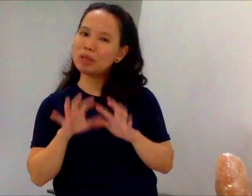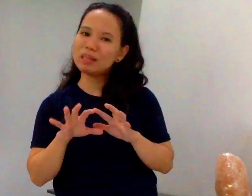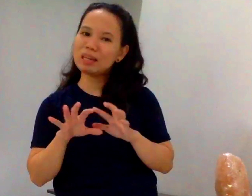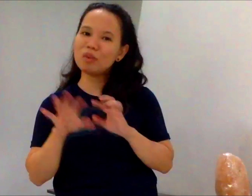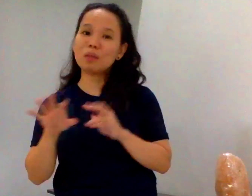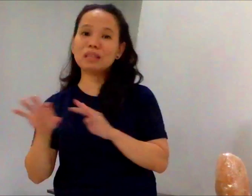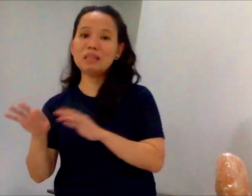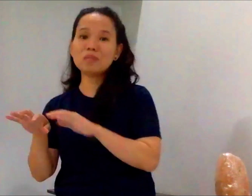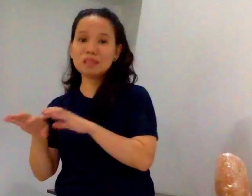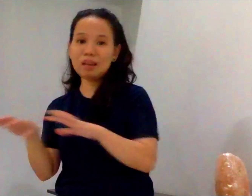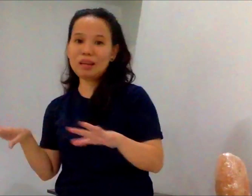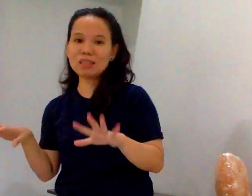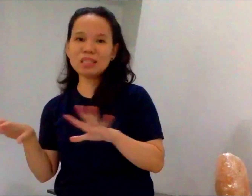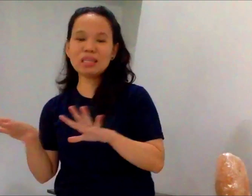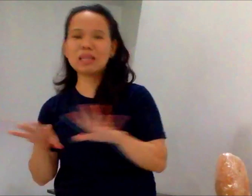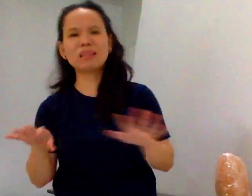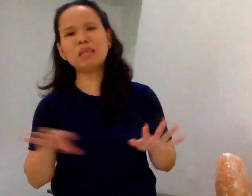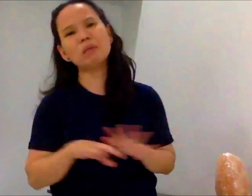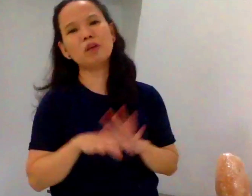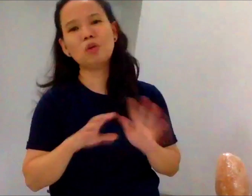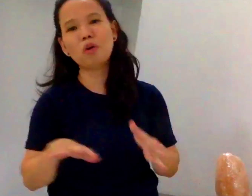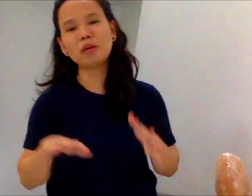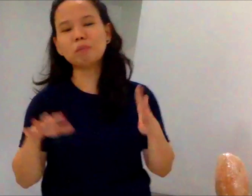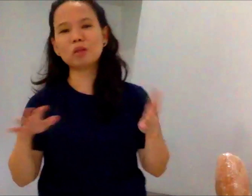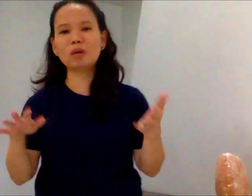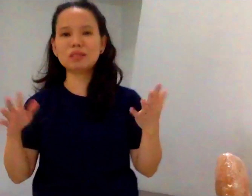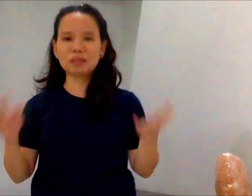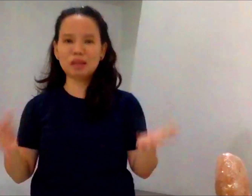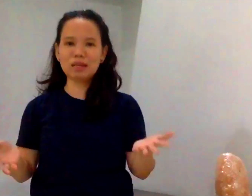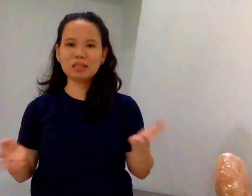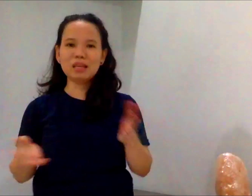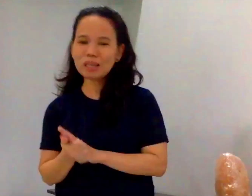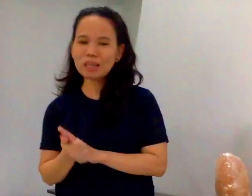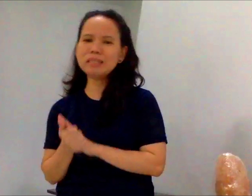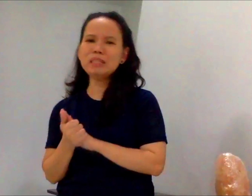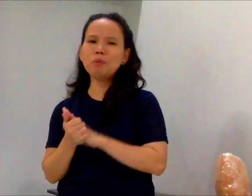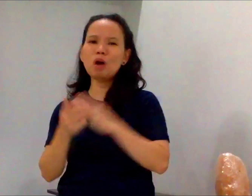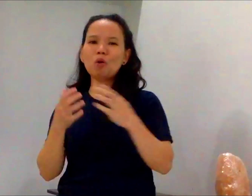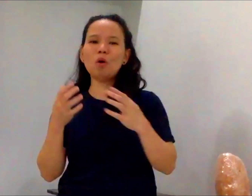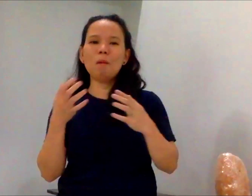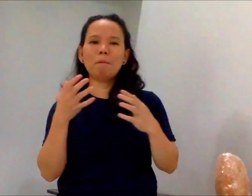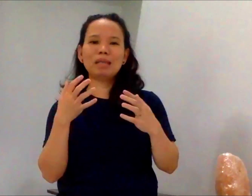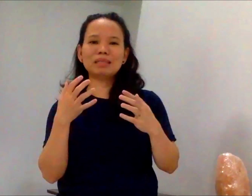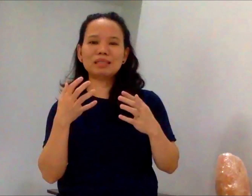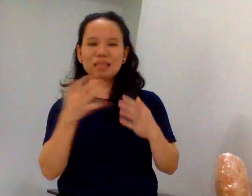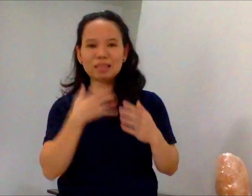pwede kayo magtanim sa teris. Kasi natatanim naman yung okra at patola sa teris. Hindi po ako plantita.